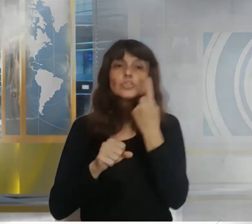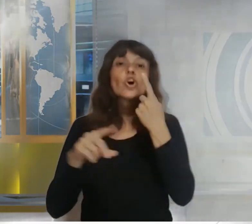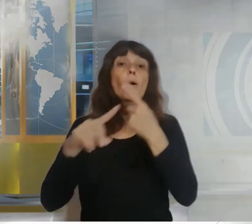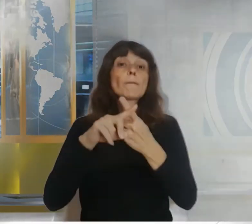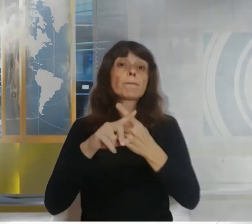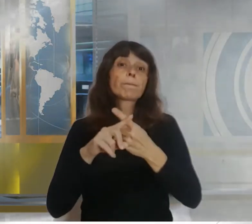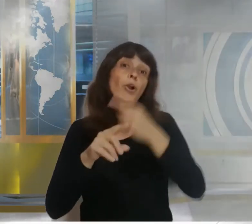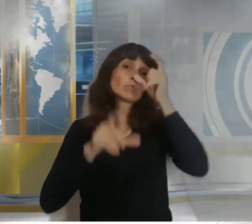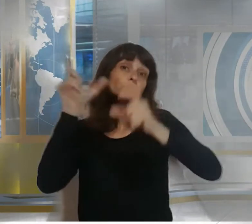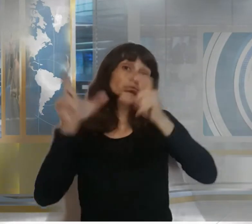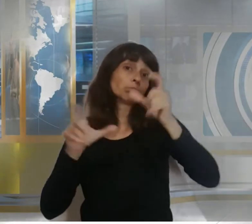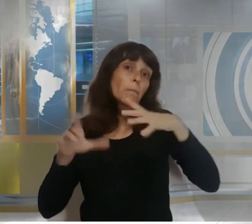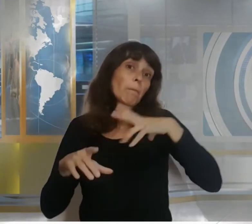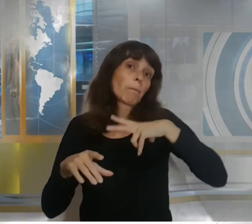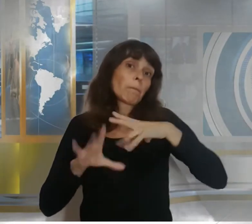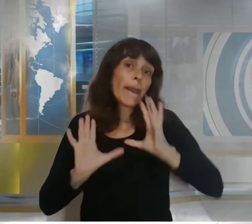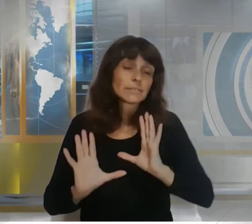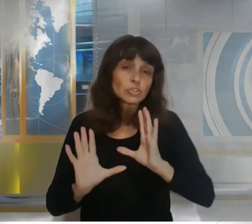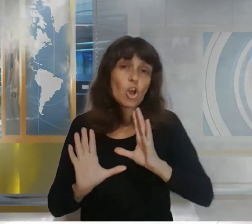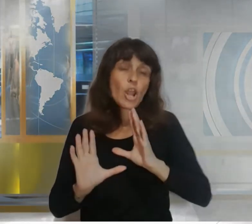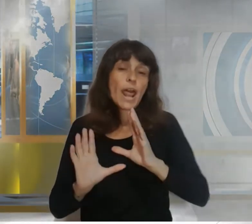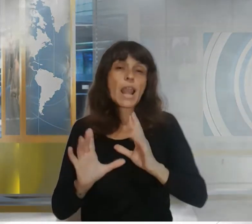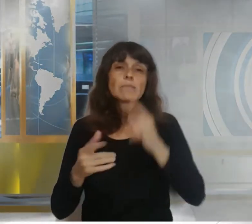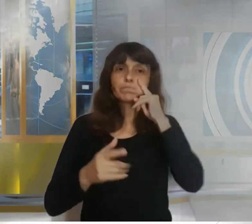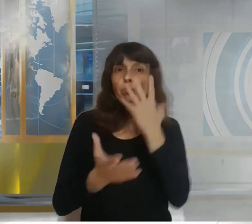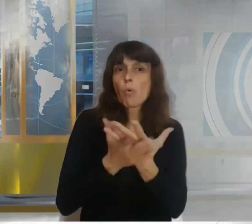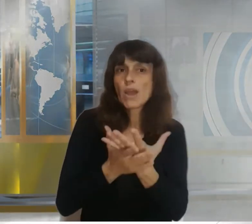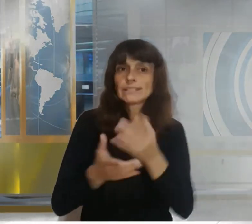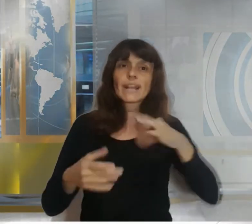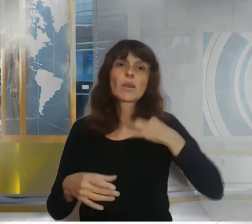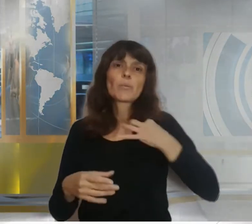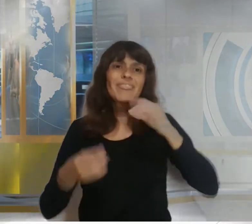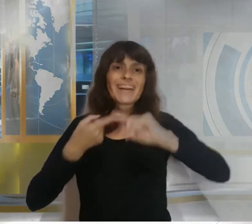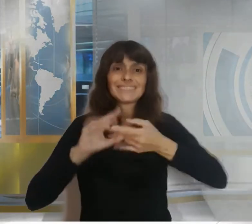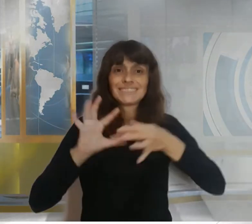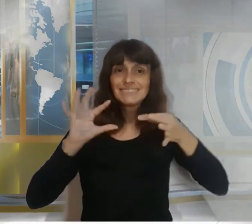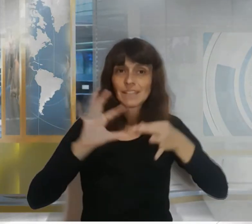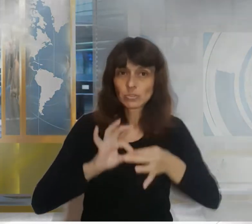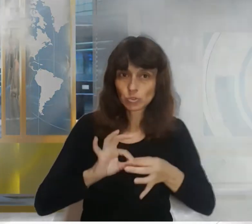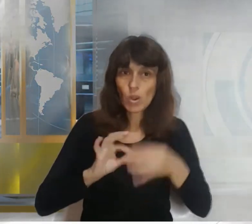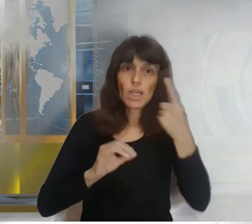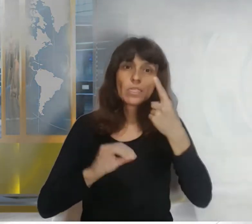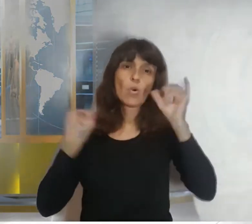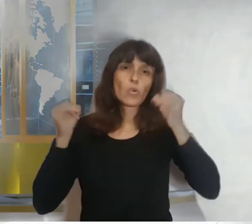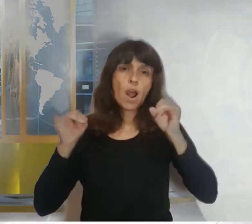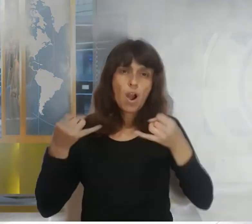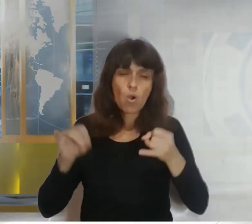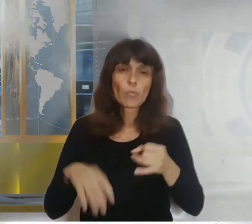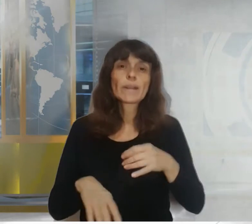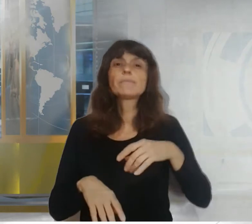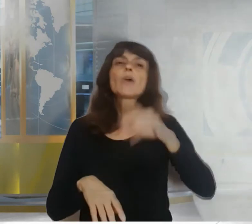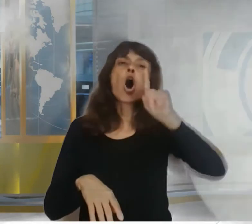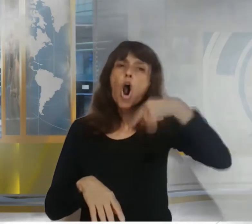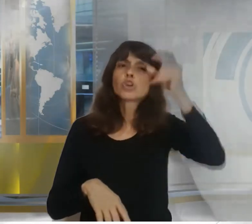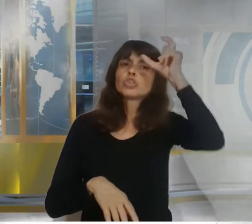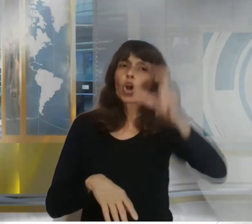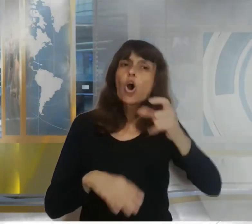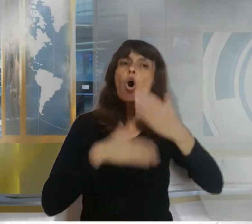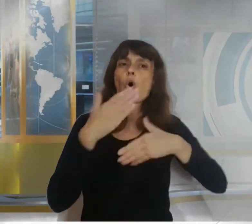sexual Eddie Silvestre ex jugador del Eibar ha sido exculpado por la acusación